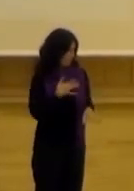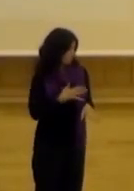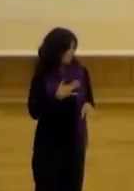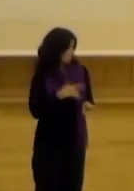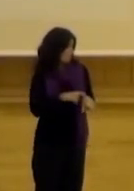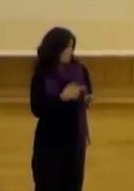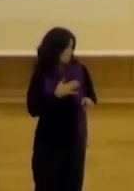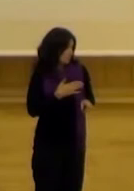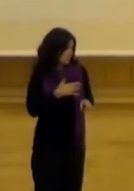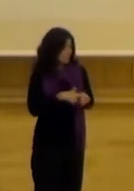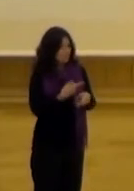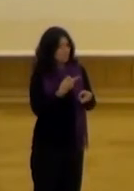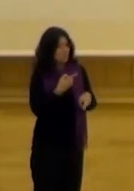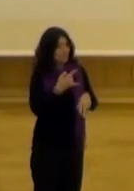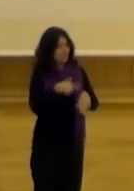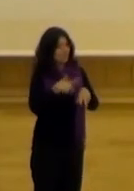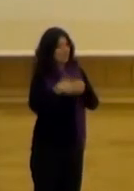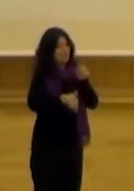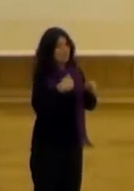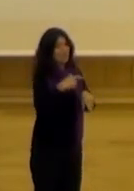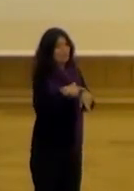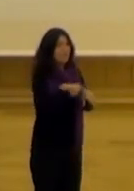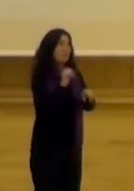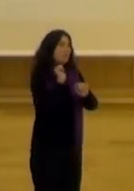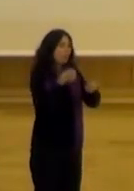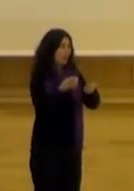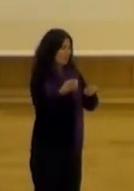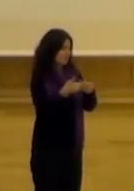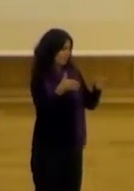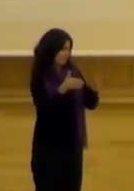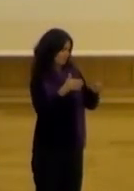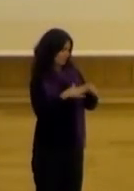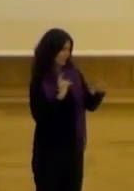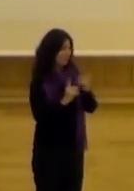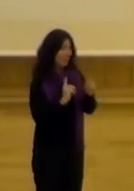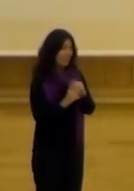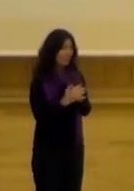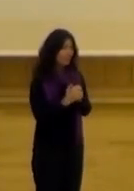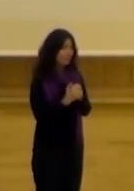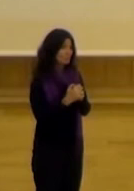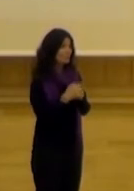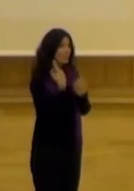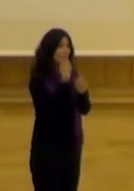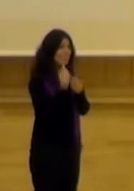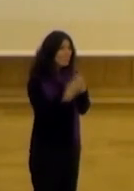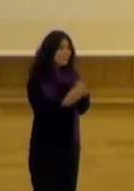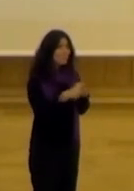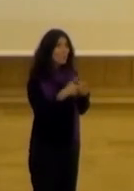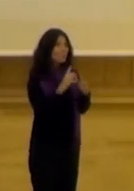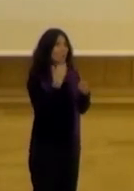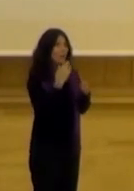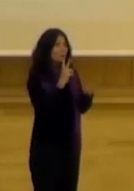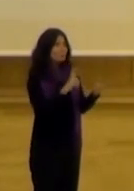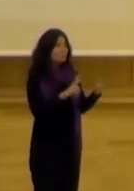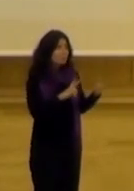con nuestras restricciones también de tiempo, pero sobre todo pues que sea el inicio de algo más. ¿Preguntas? ¿Algún tipo